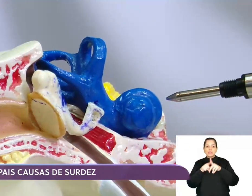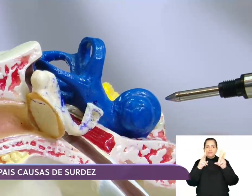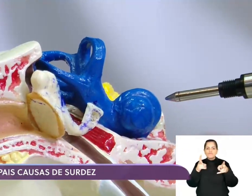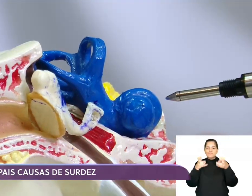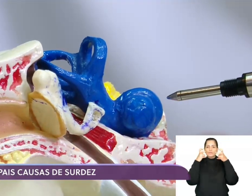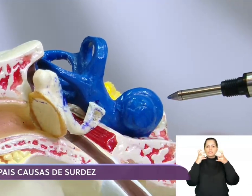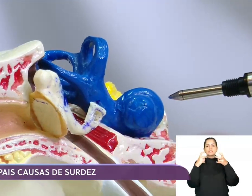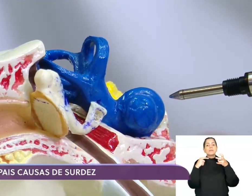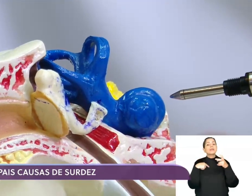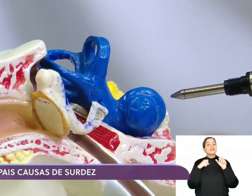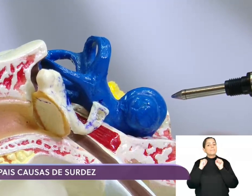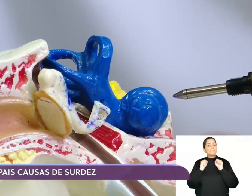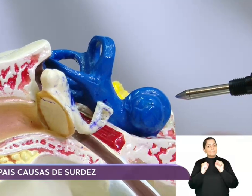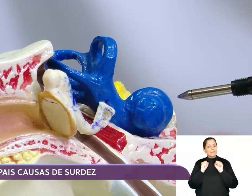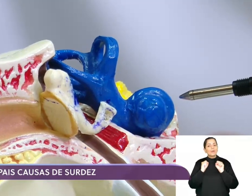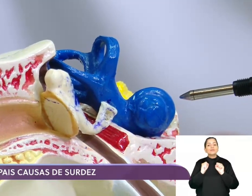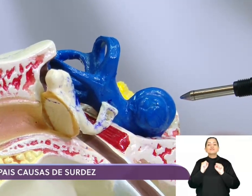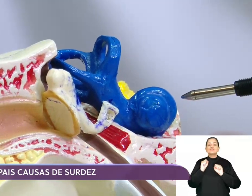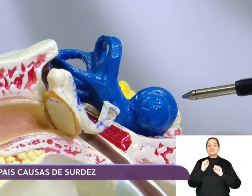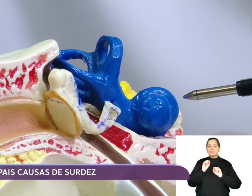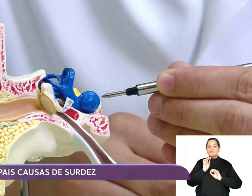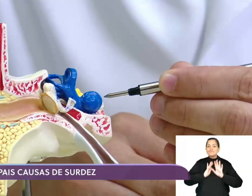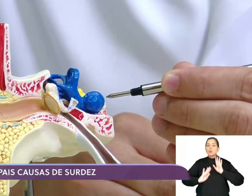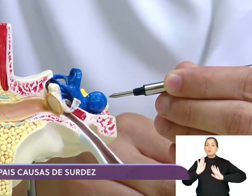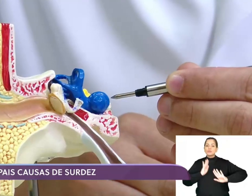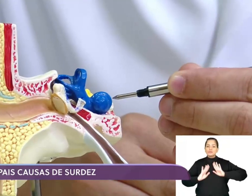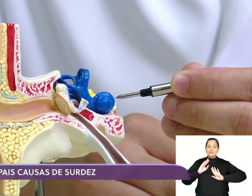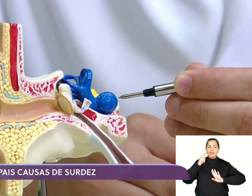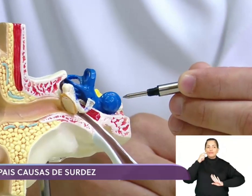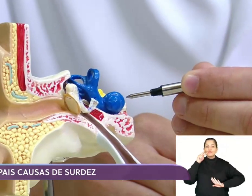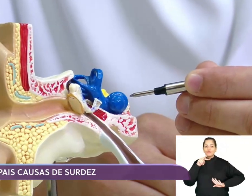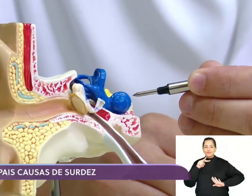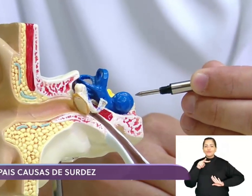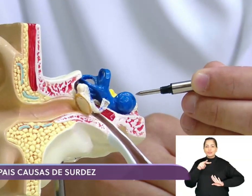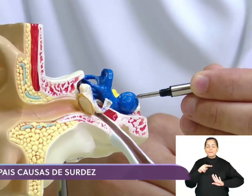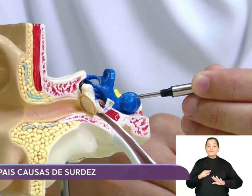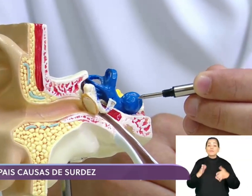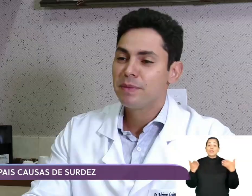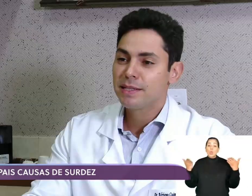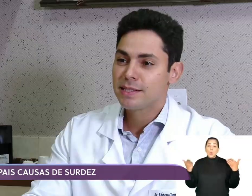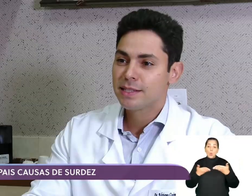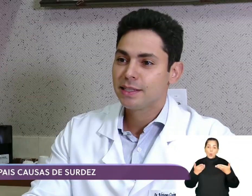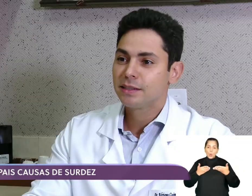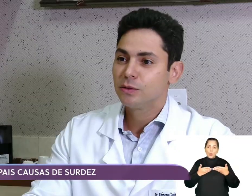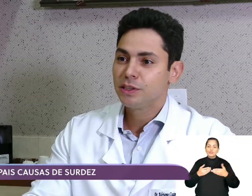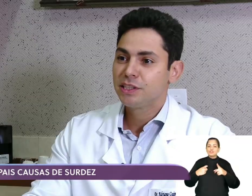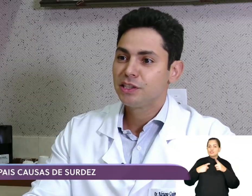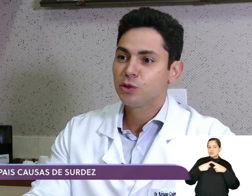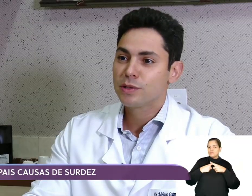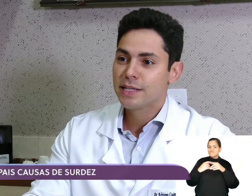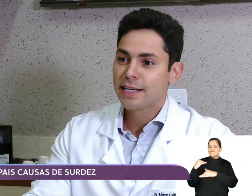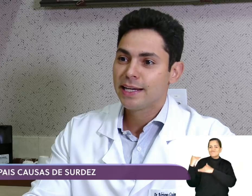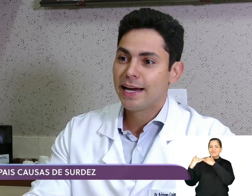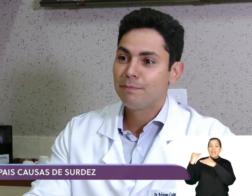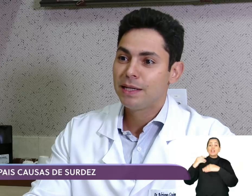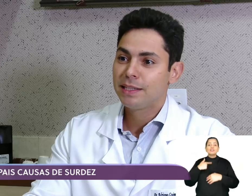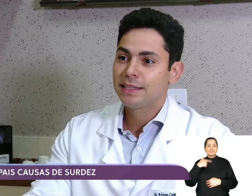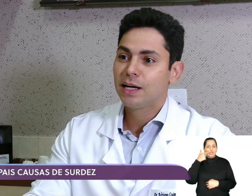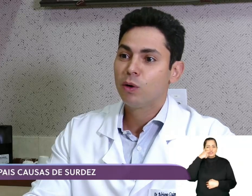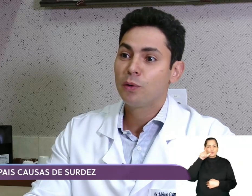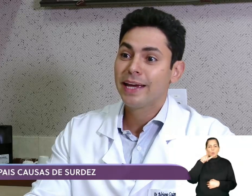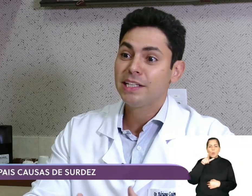alerta a uma perda auditiva. Hoje, com o advento da tecnologia e da medicina, hoje a gente consegue